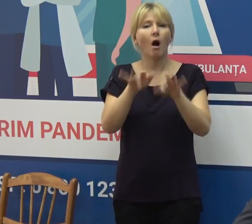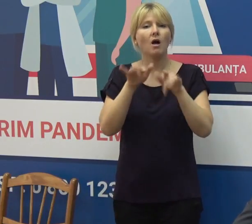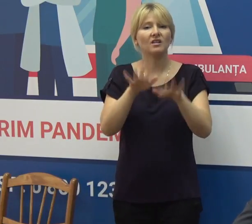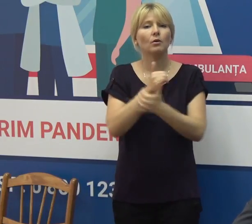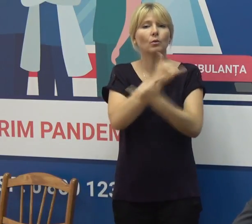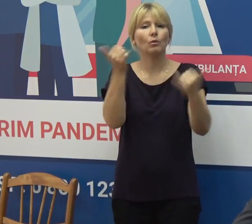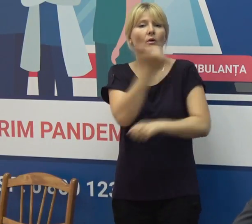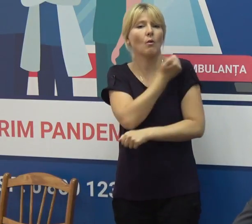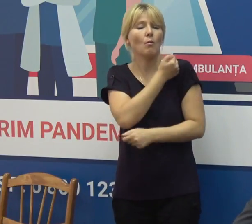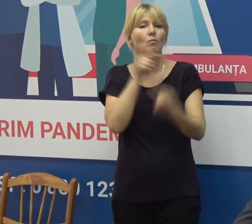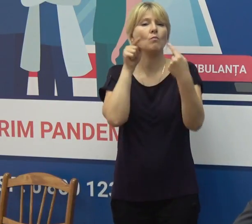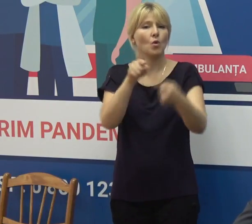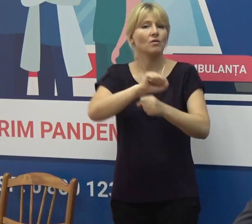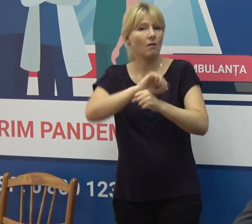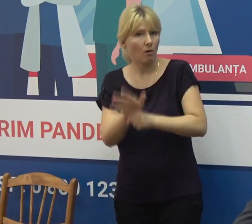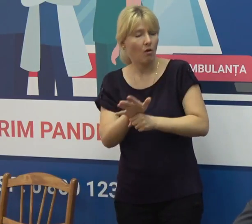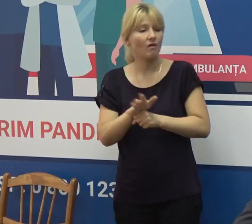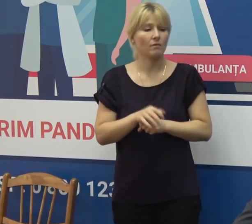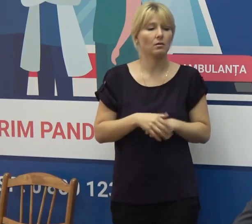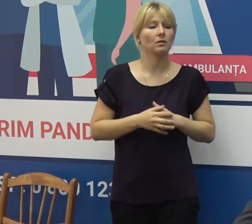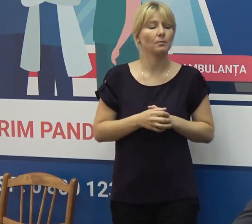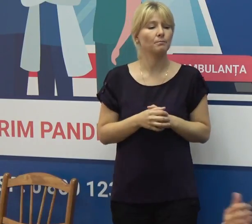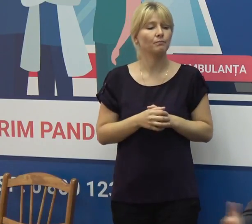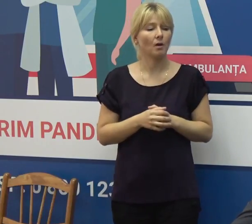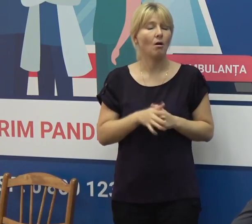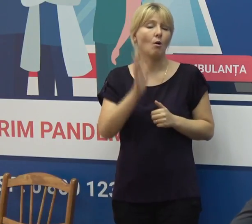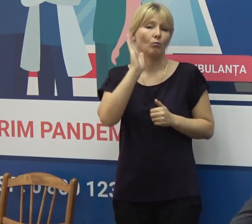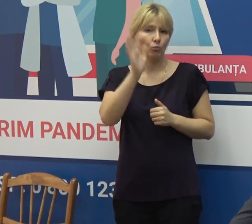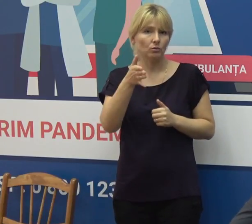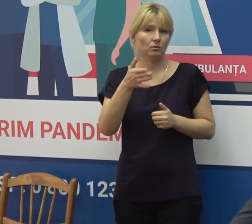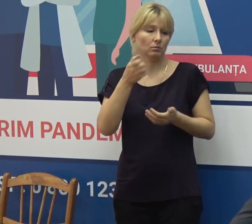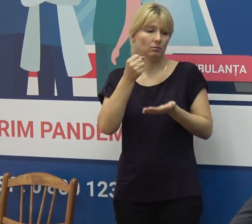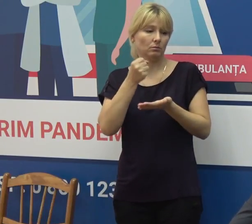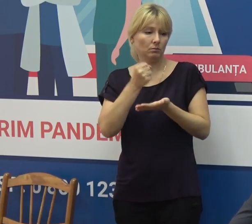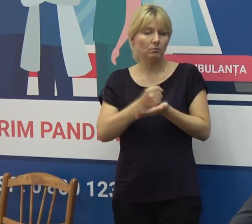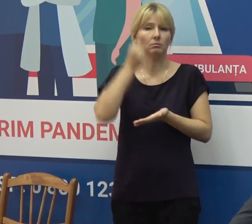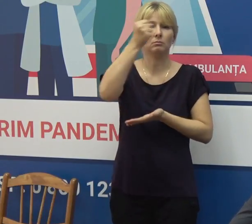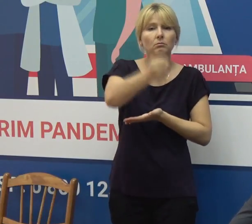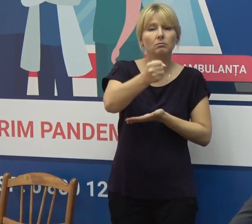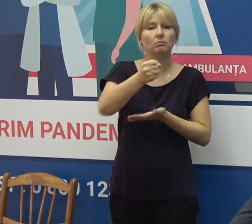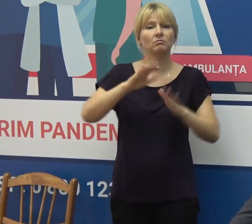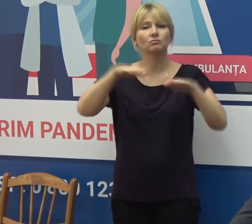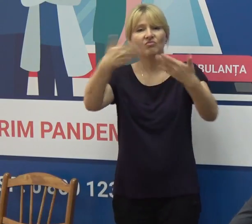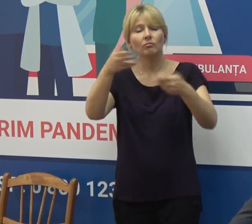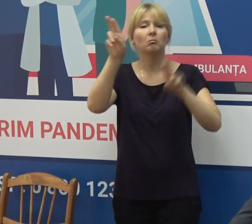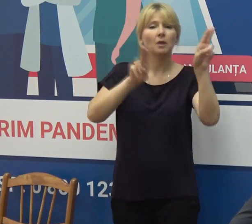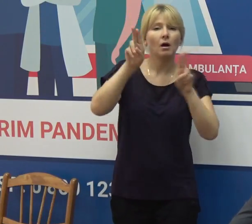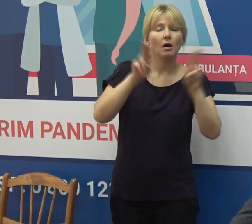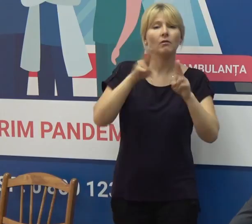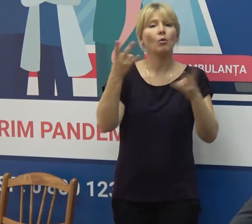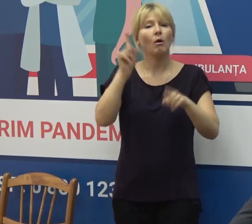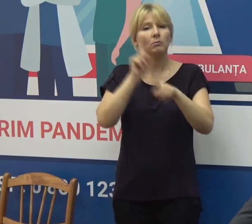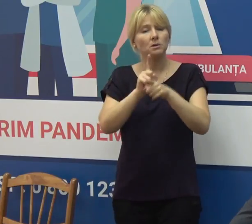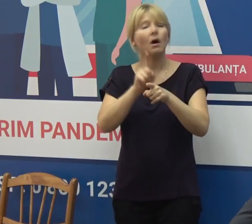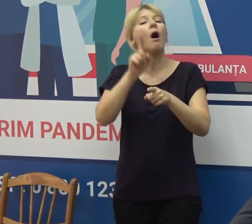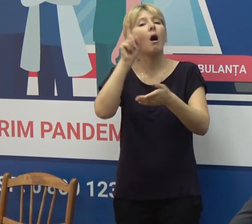imunizare anti-COVID-19 de pe lângă prim-ministru, unde vor fi înăintate propuneri pentru măsuri care se contribuie